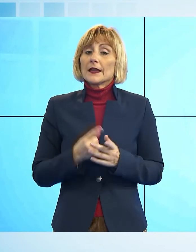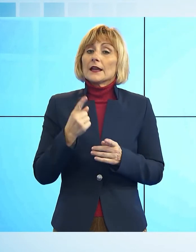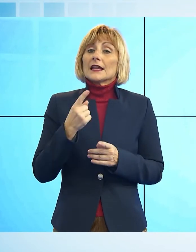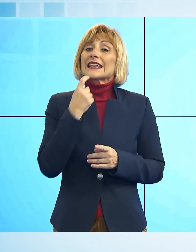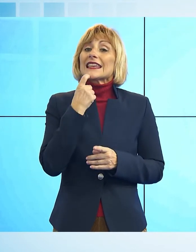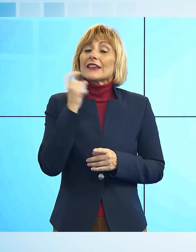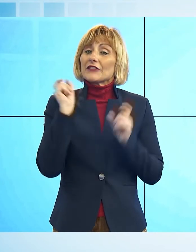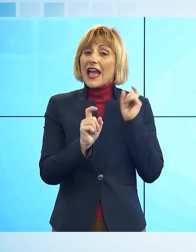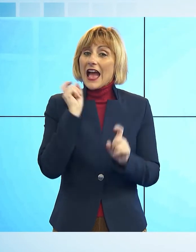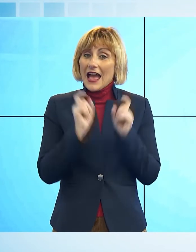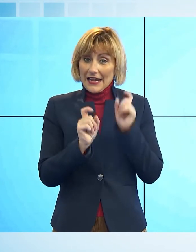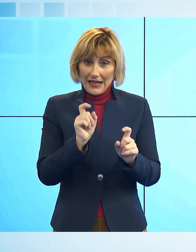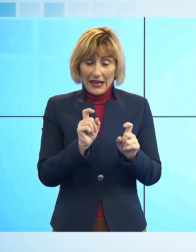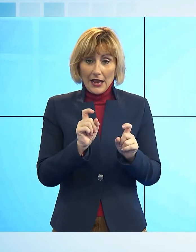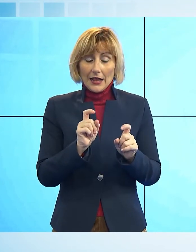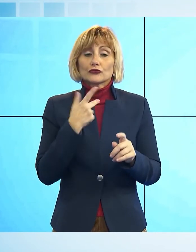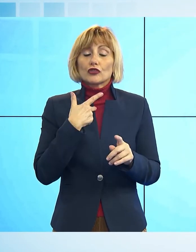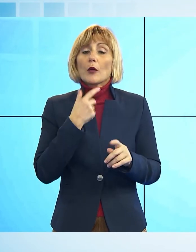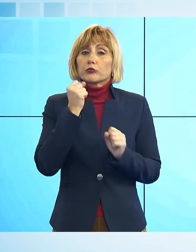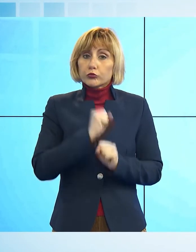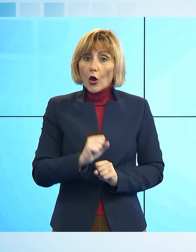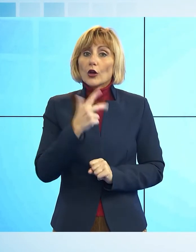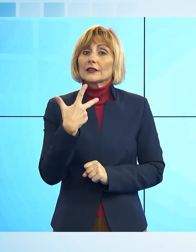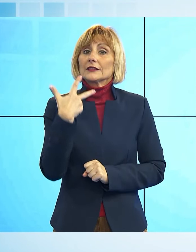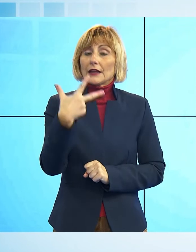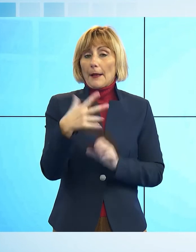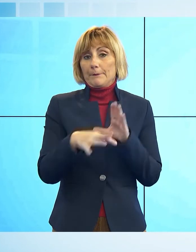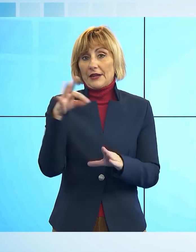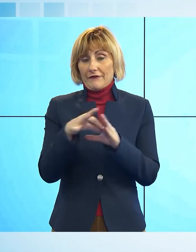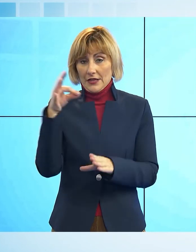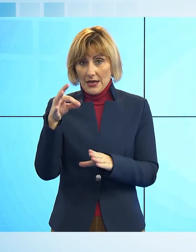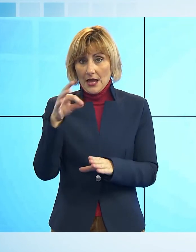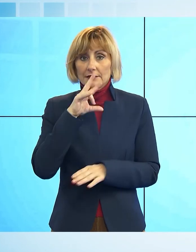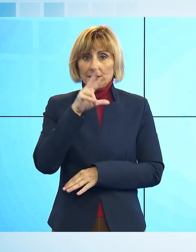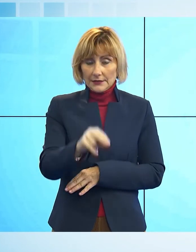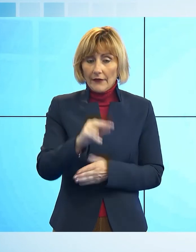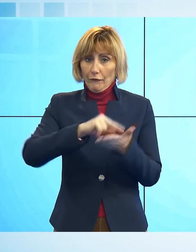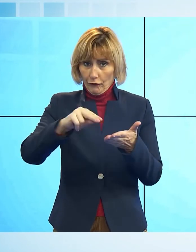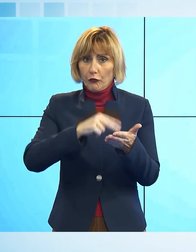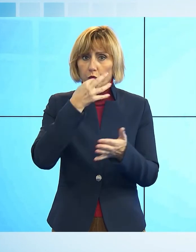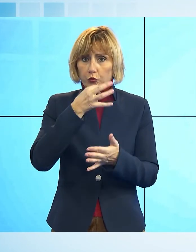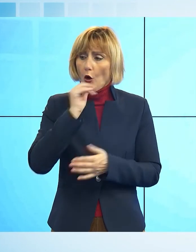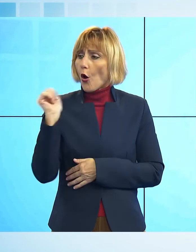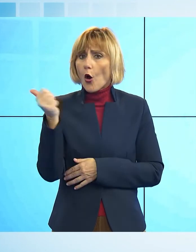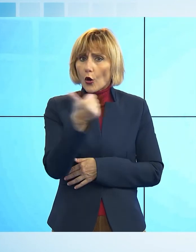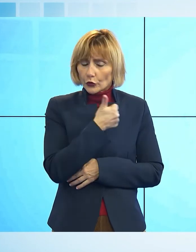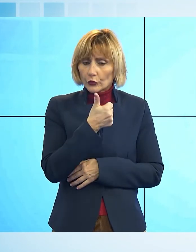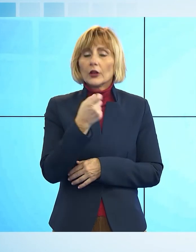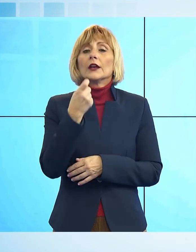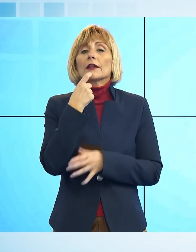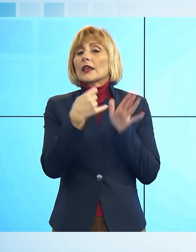tre preferenze. Se non c'è tre, non vale il voto. Il voto è nullo, per intendersi. Chi vince